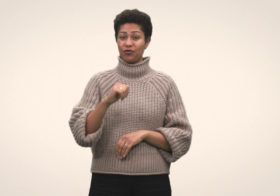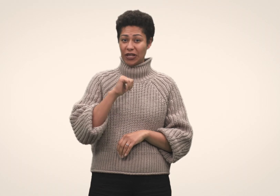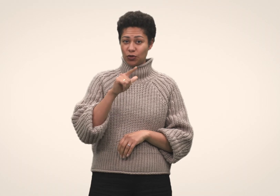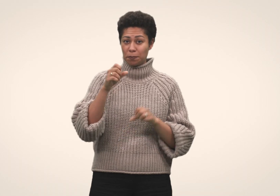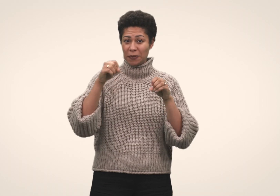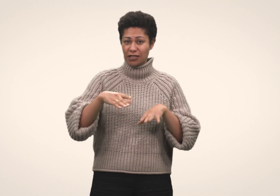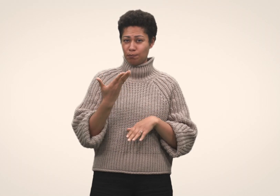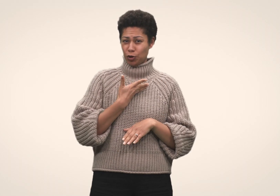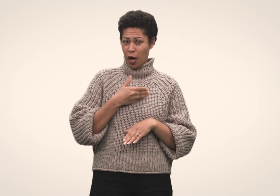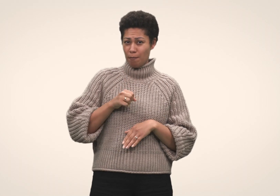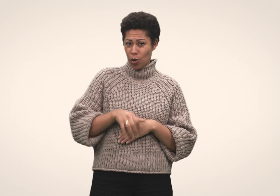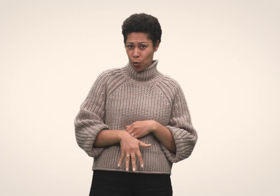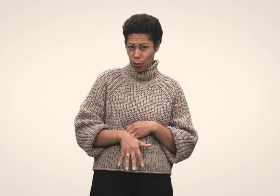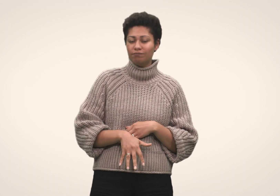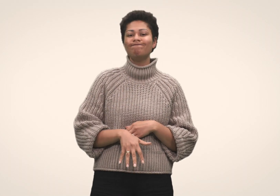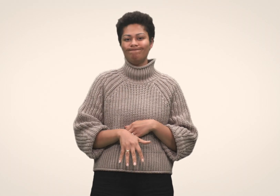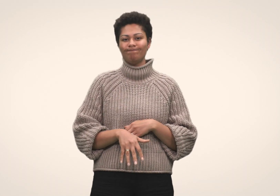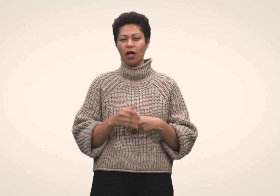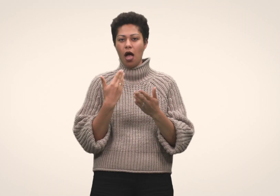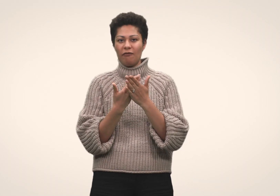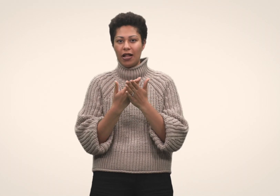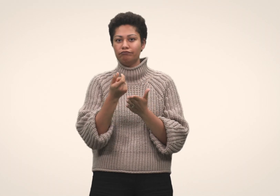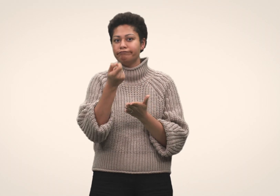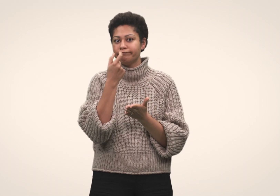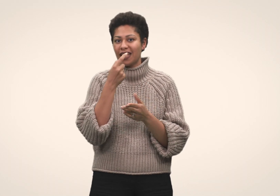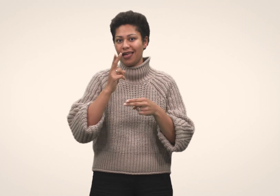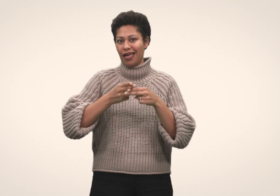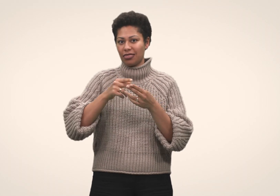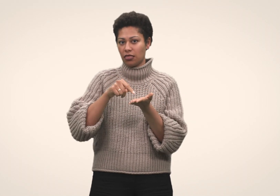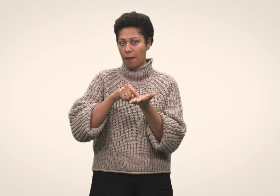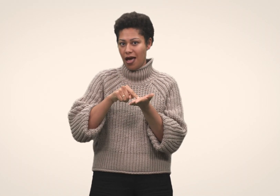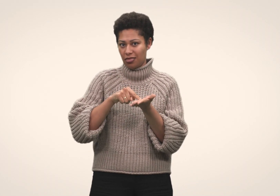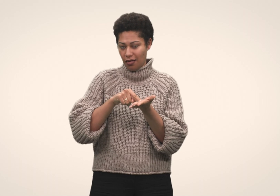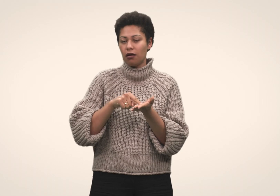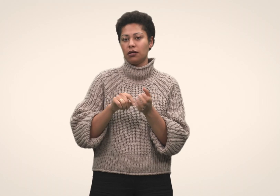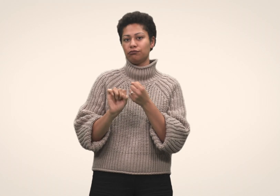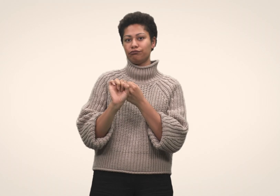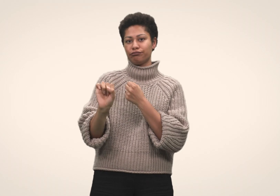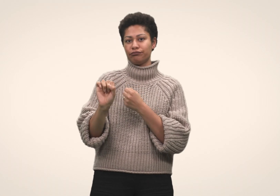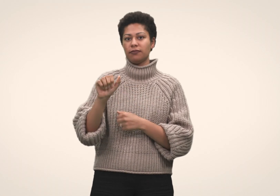Hvis du har mistet mye blod, anbefales hjerntabletter for å unngå anemi.